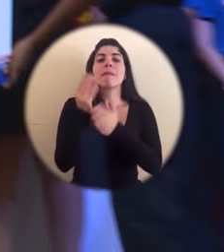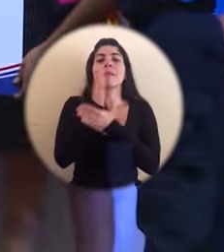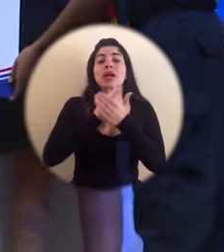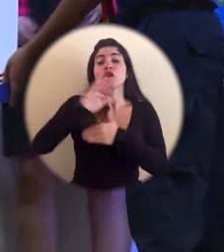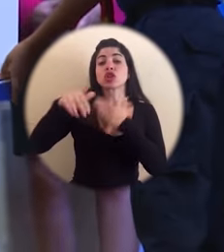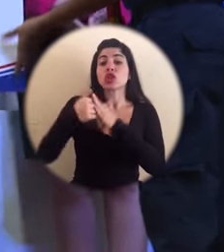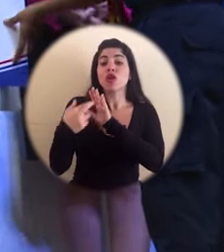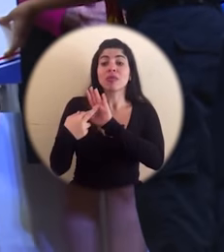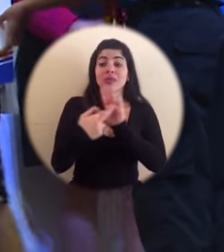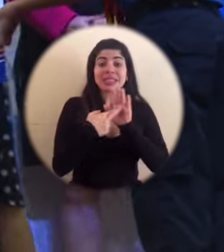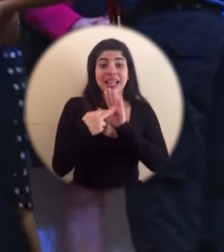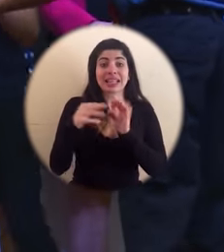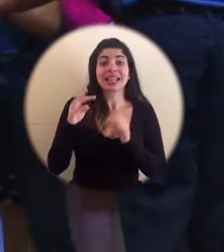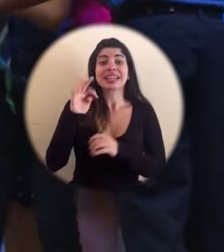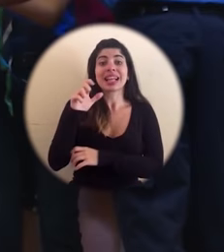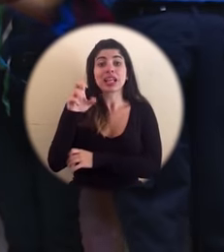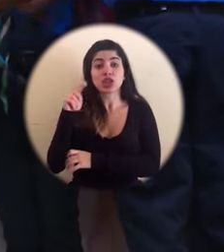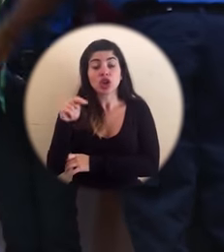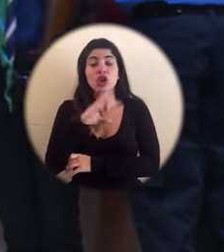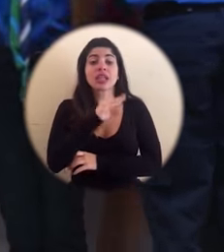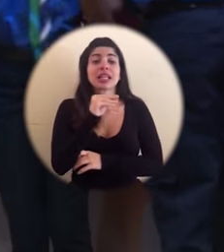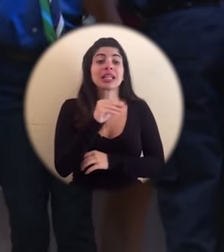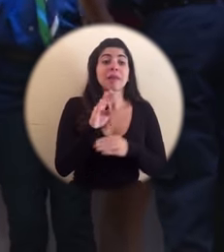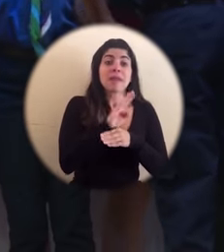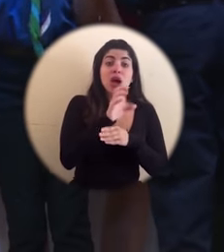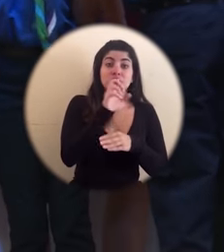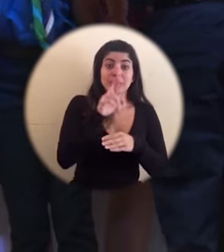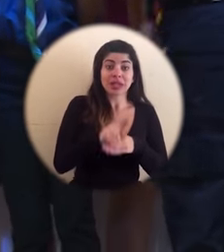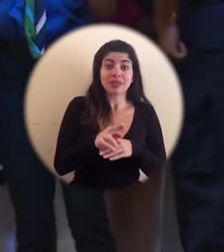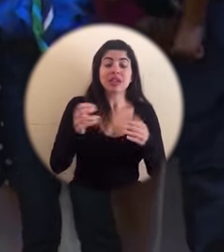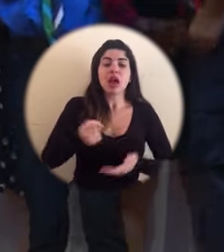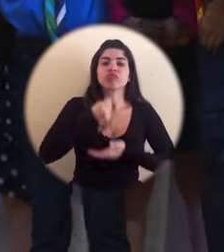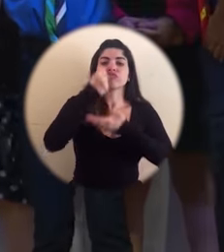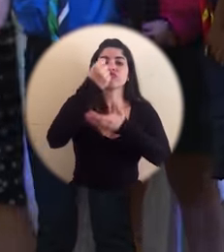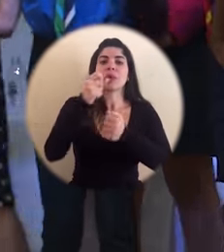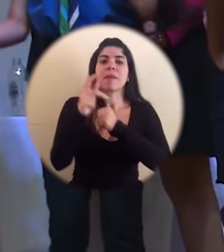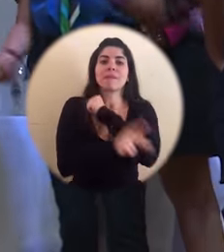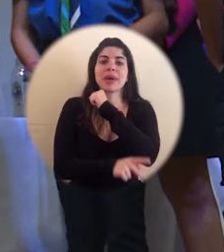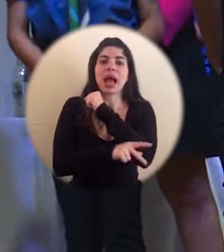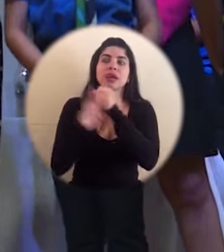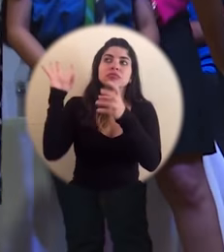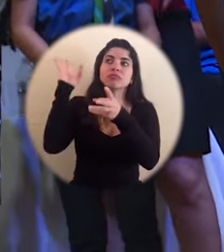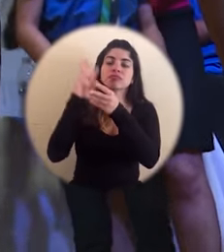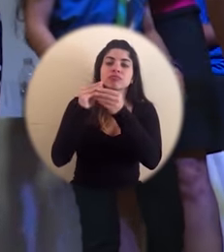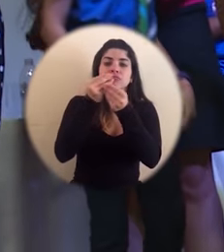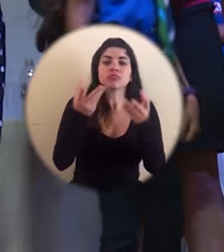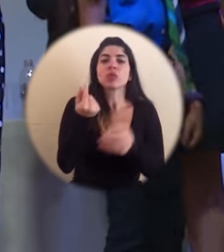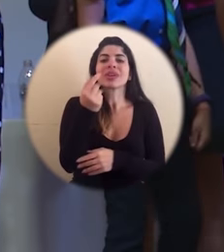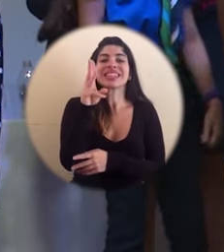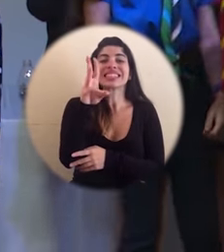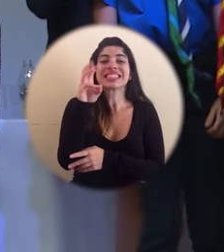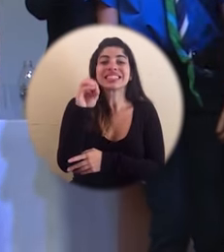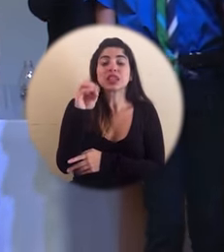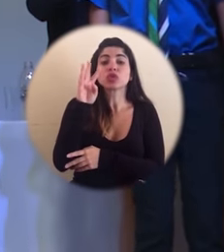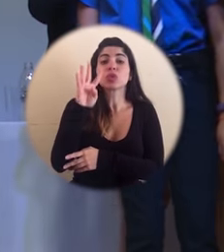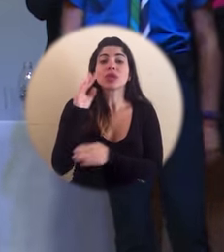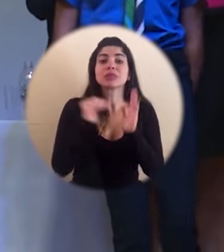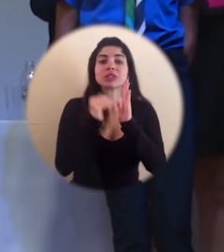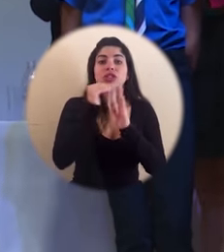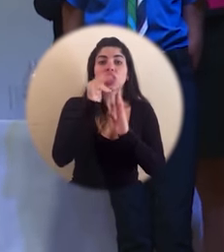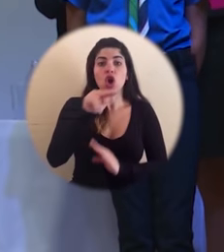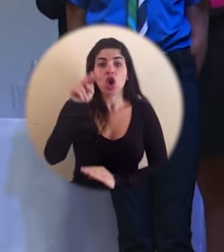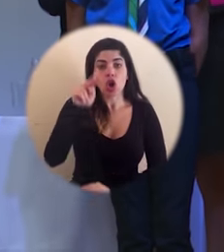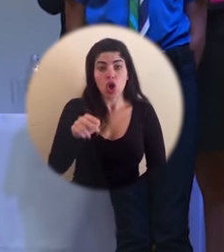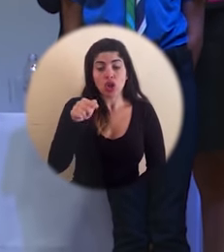voluntarios de Teletón y del Banco Nacional de Costa Rica, entregaron al país una rendición de cuentas de los 604 millones de